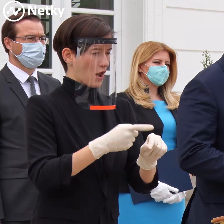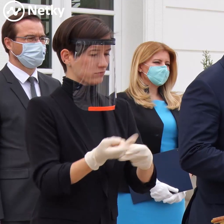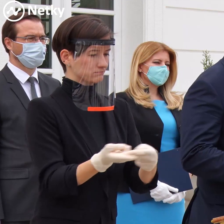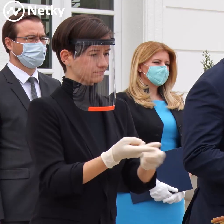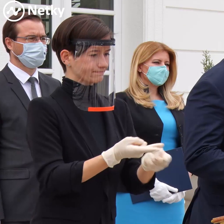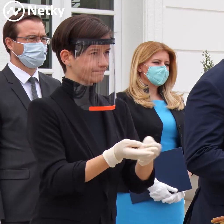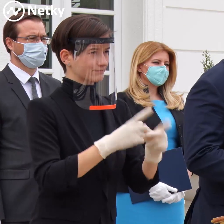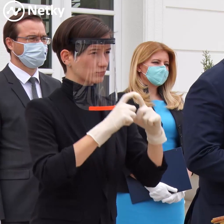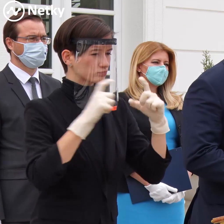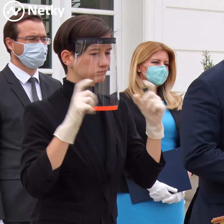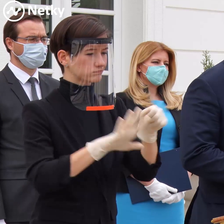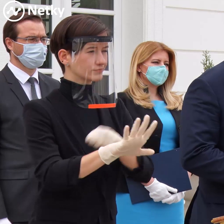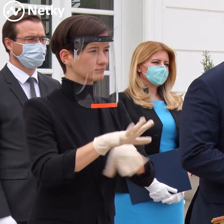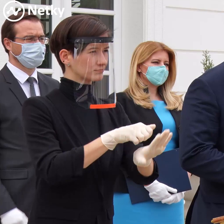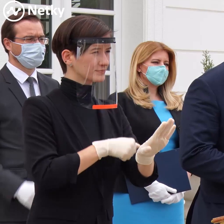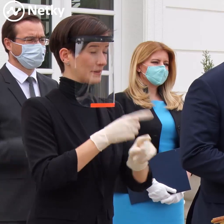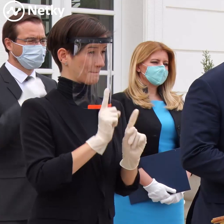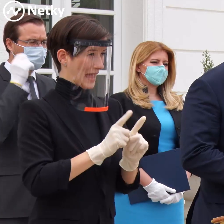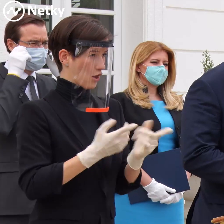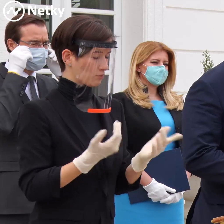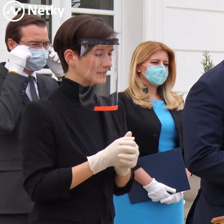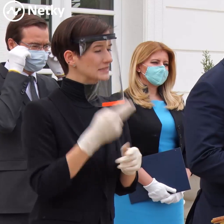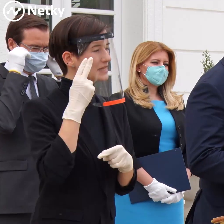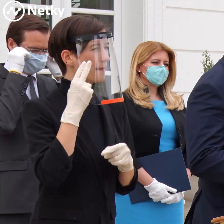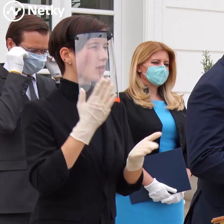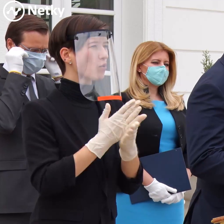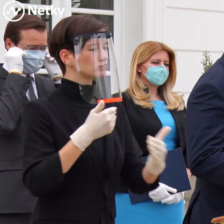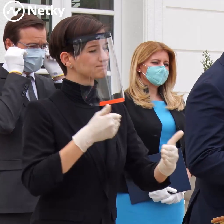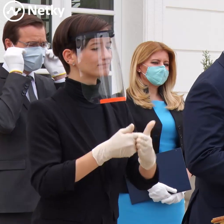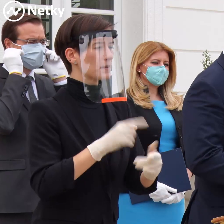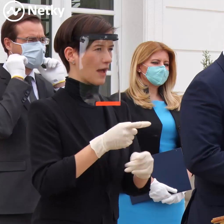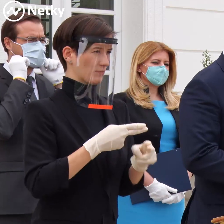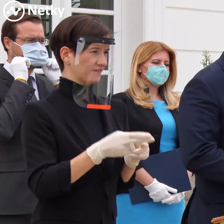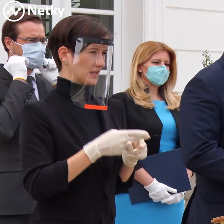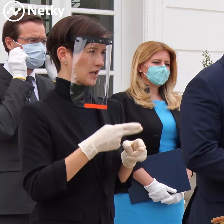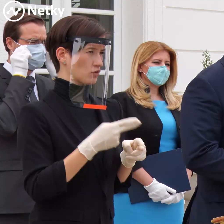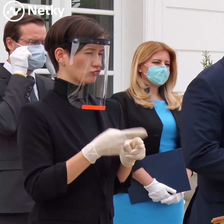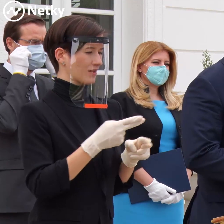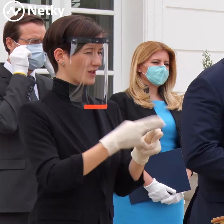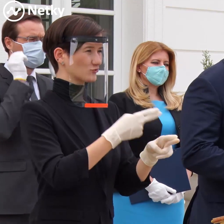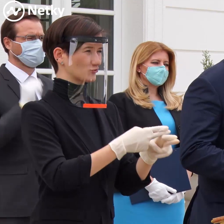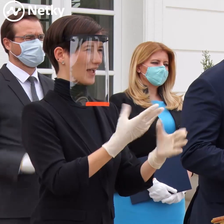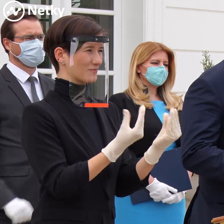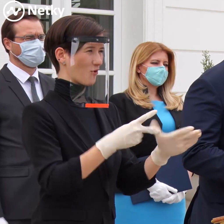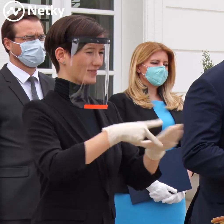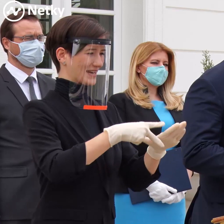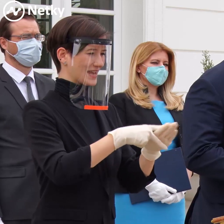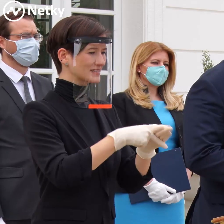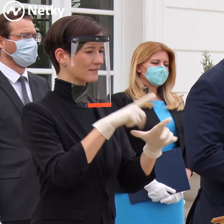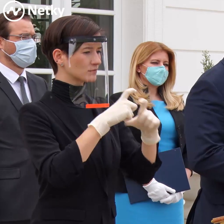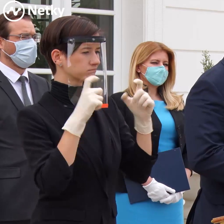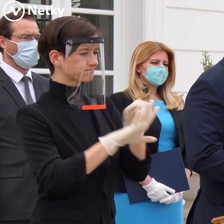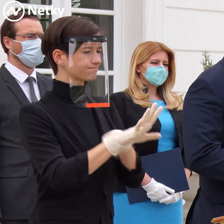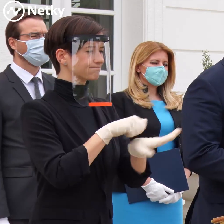niekoľko týždňov dopredu, takže v krátkom čase by sme tento problém mali mať strategicky vyriešený. Čo sa týka